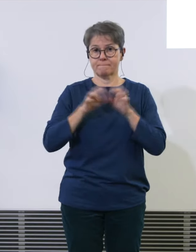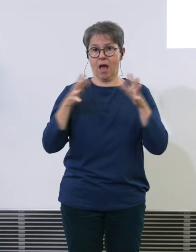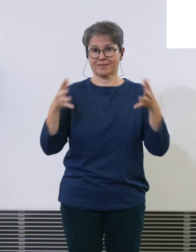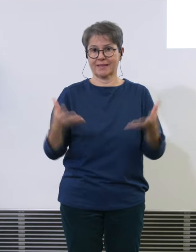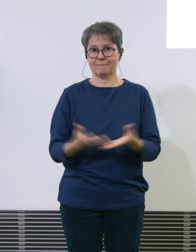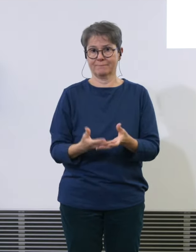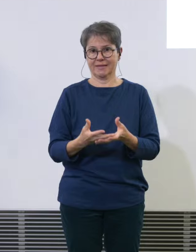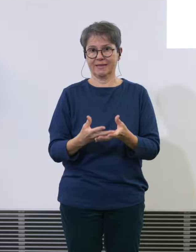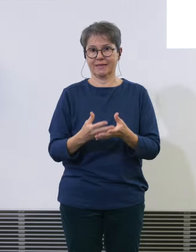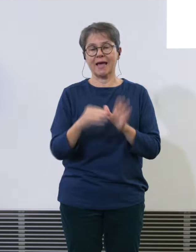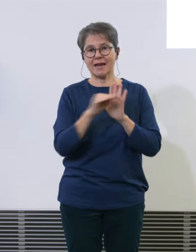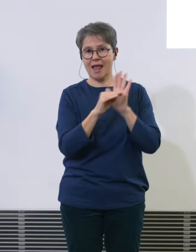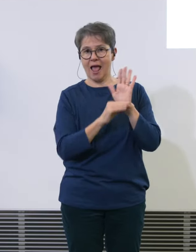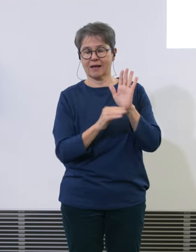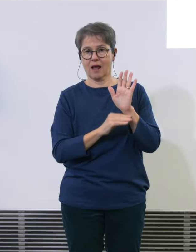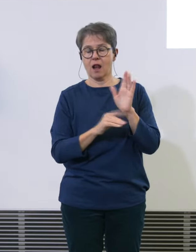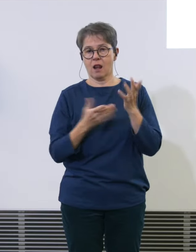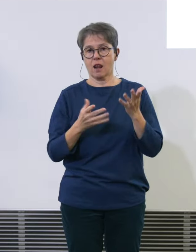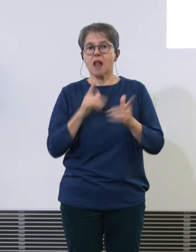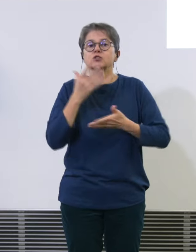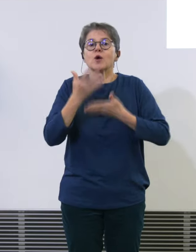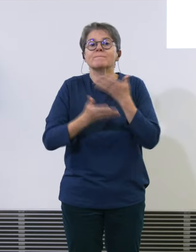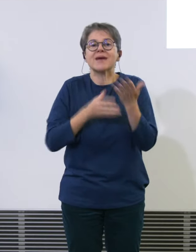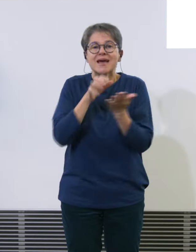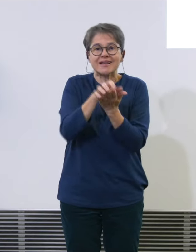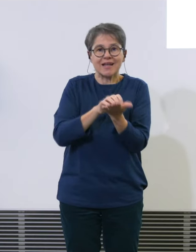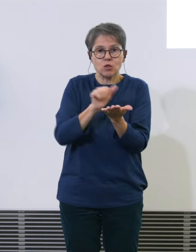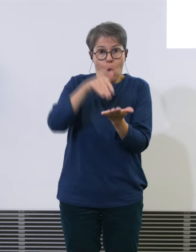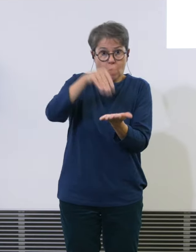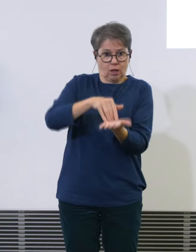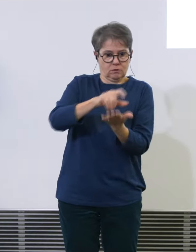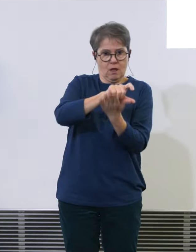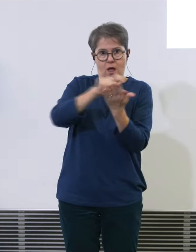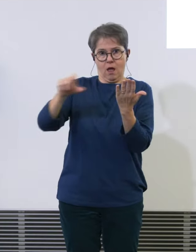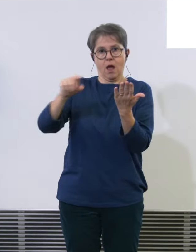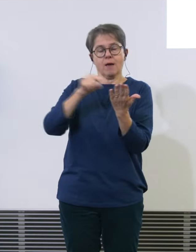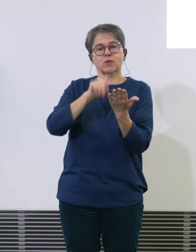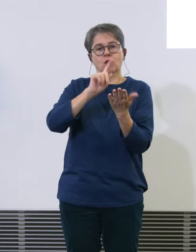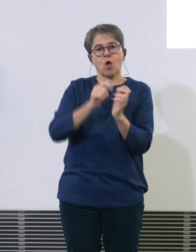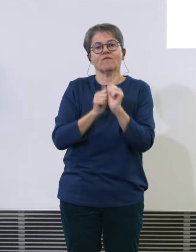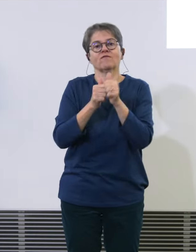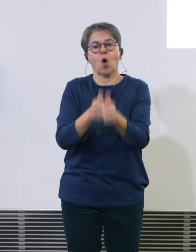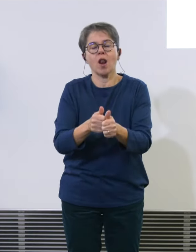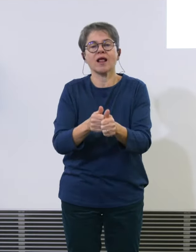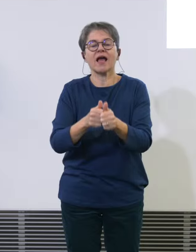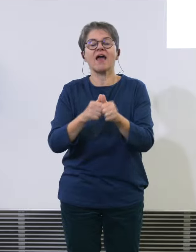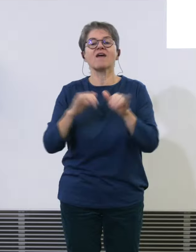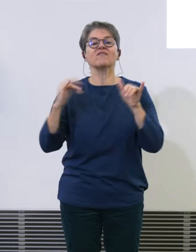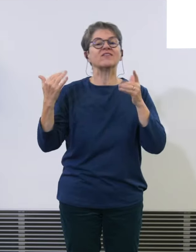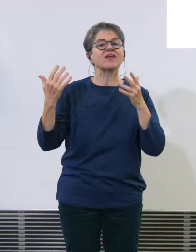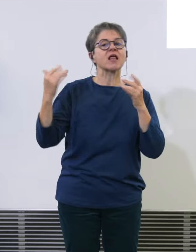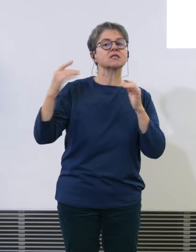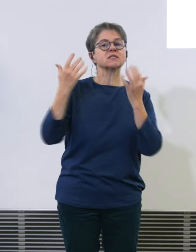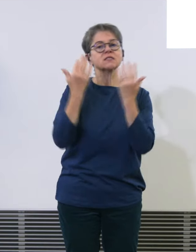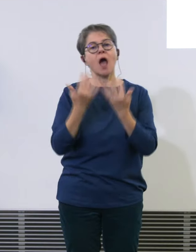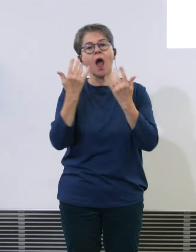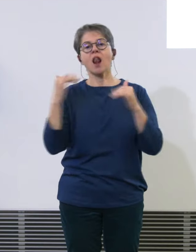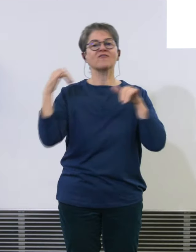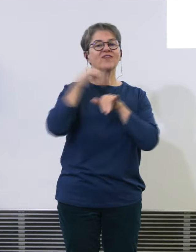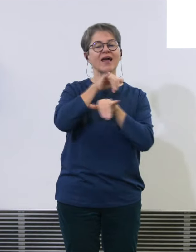wir auch noch Pandemie gehabt. Und das zeigt sich natürlich auch an den Verkehrszahlen. Die Anzahl Passagiere sind dann nach der